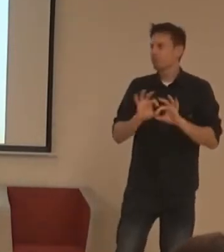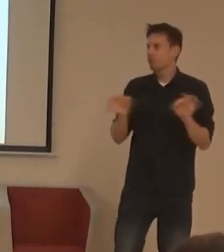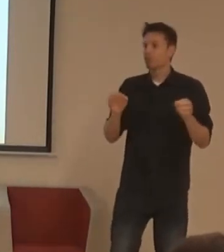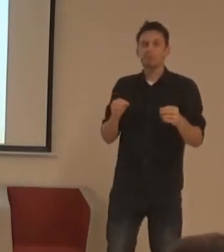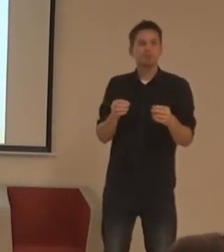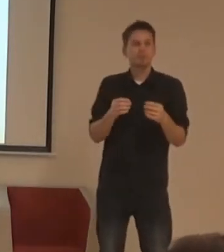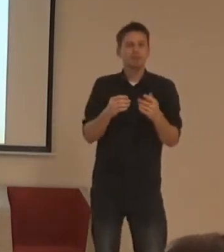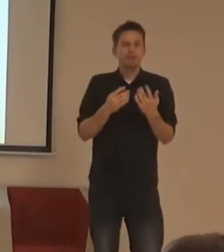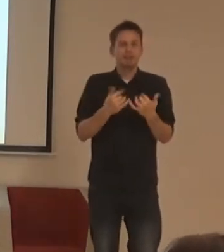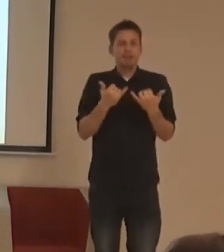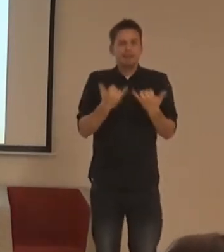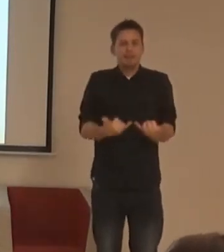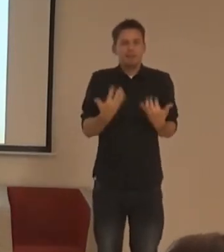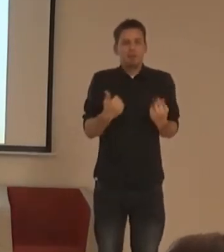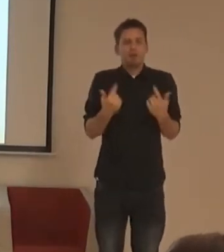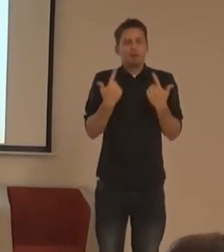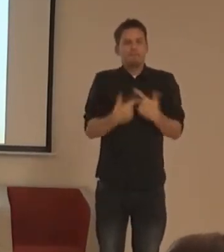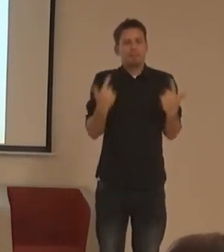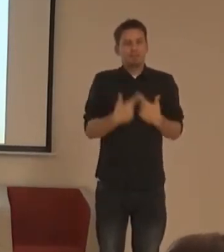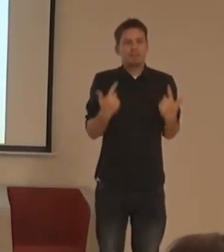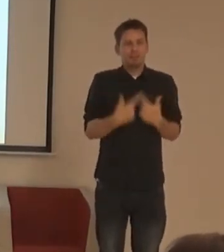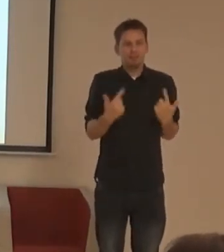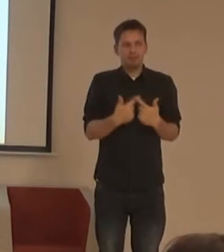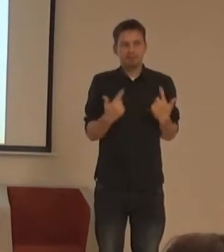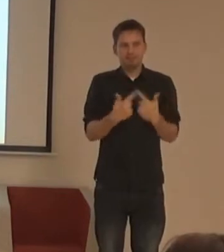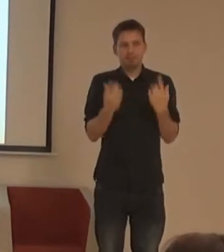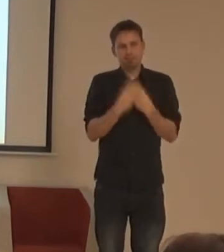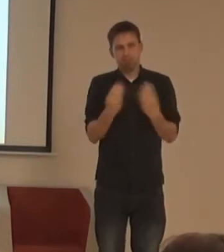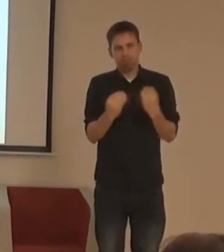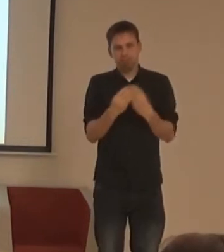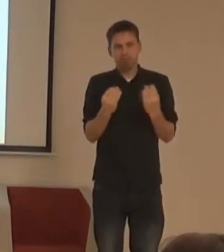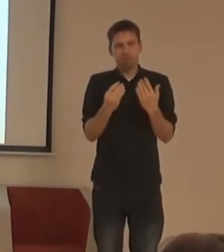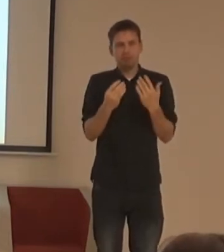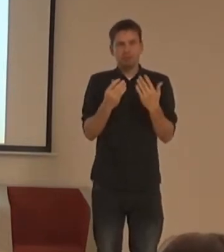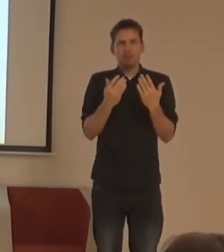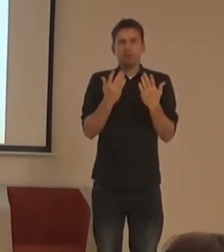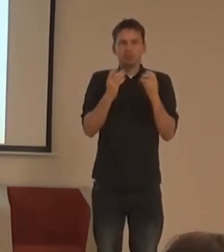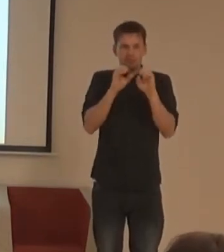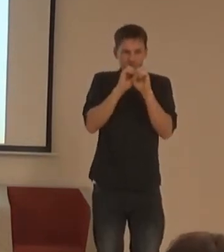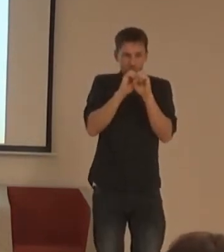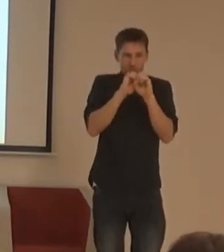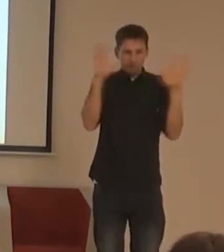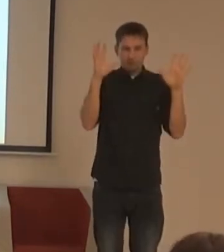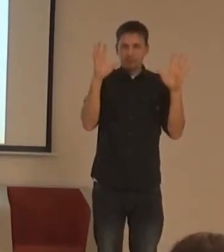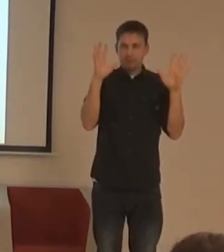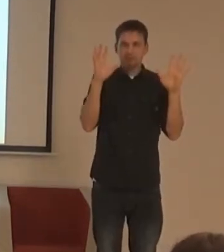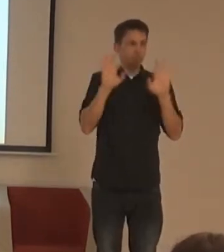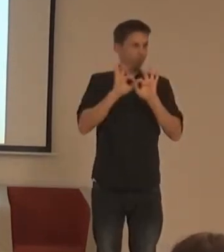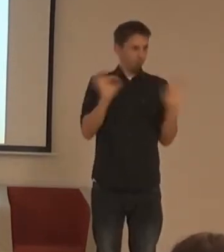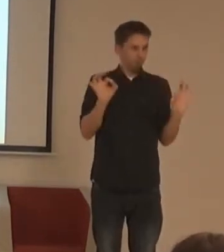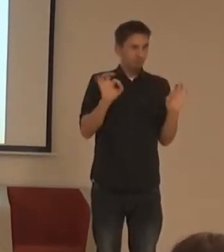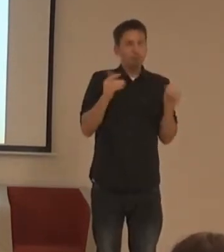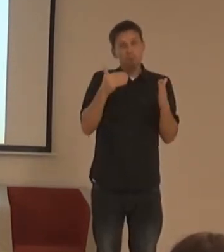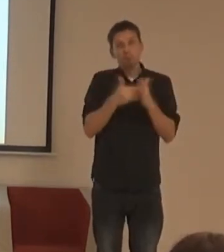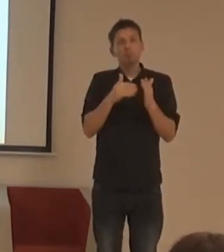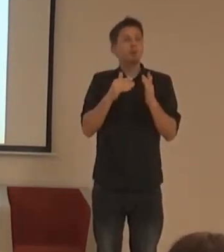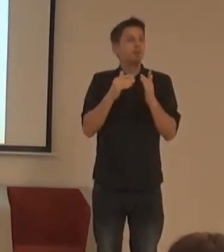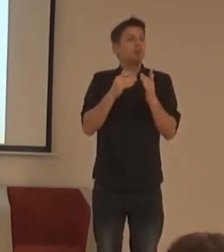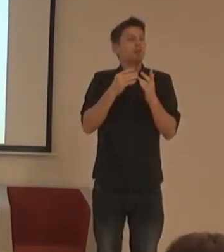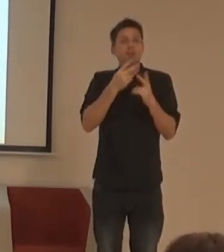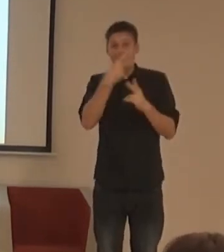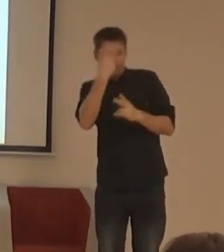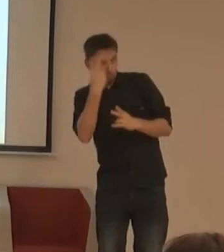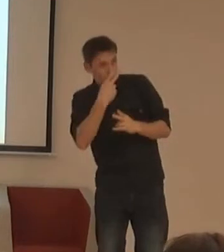vysvětlení těch instrukcí nesrozumitelné? Potřebujete to někdo do vysvětlení nebo víte, o co jde? Pro koho je to